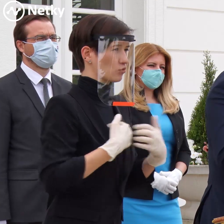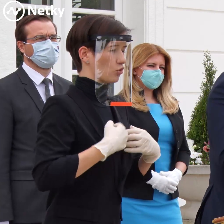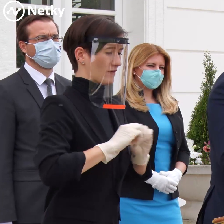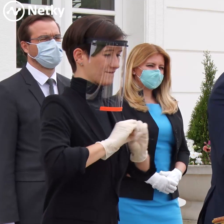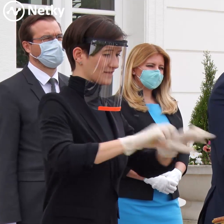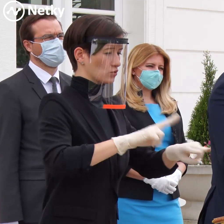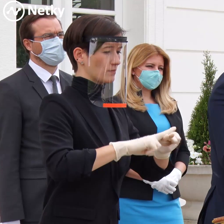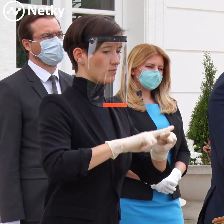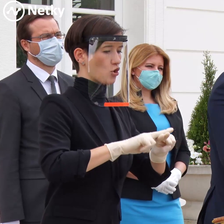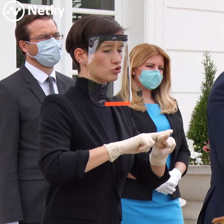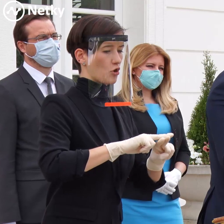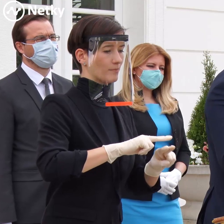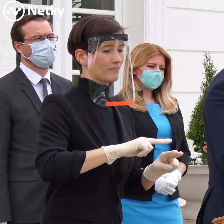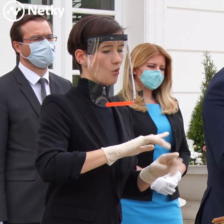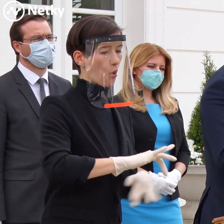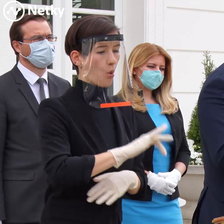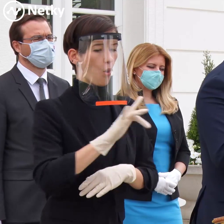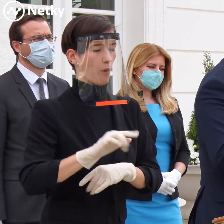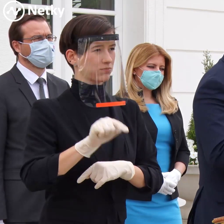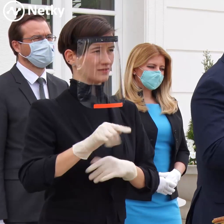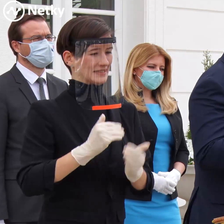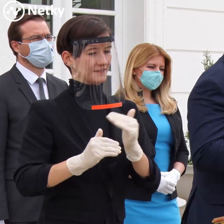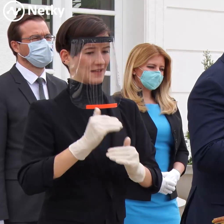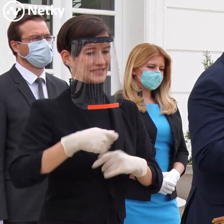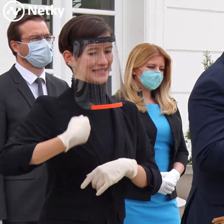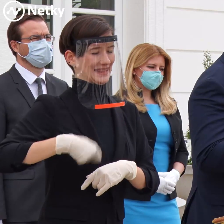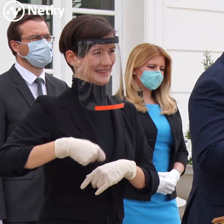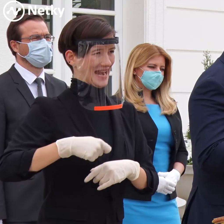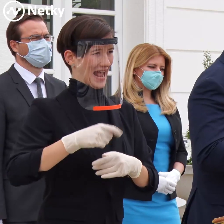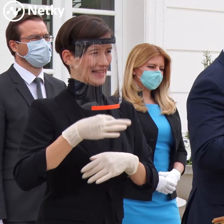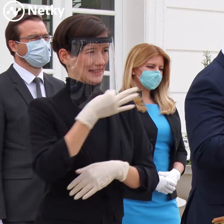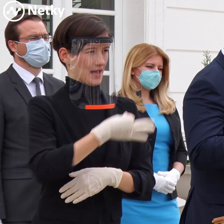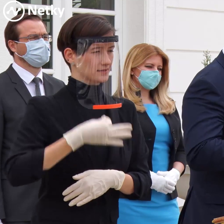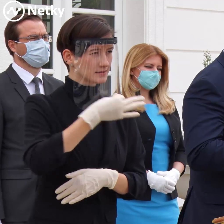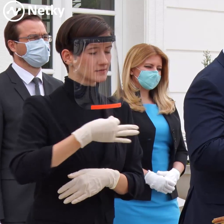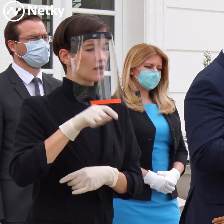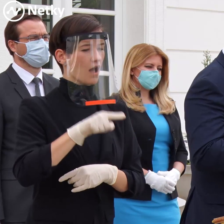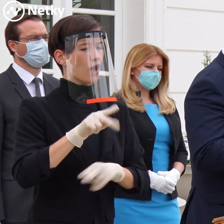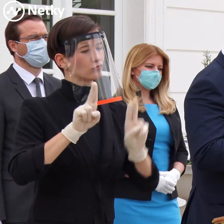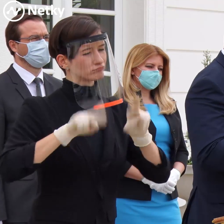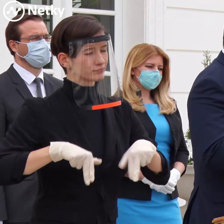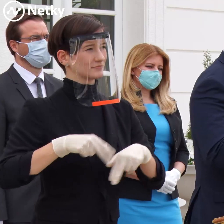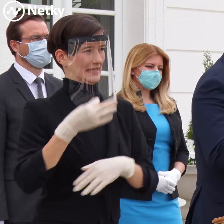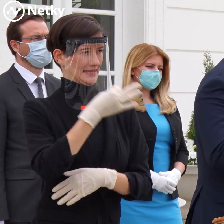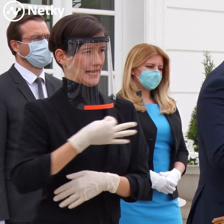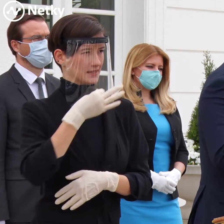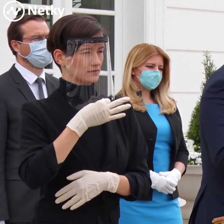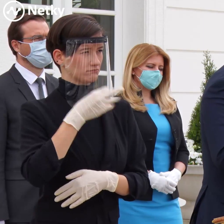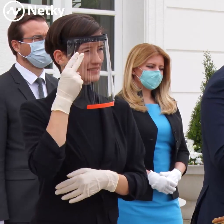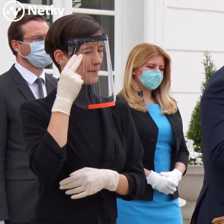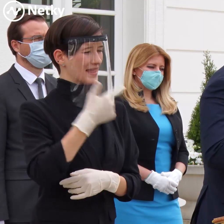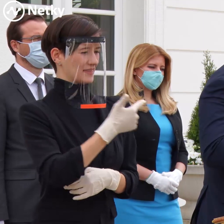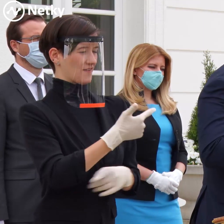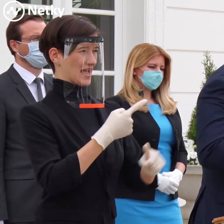kolegov tohto zamestnanca, tak už to nepojde tými rýchlotestami, ale pôjde to PCR testami. Čiže to